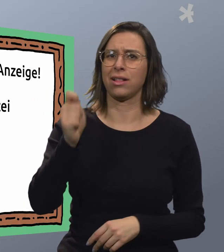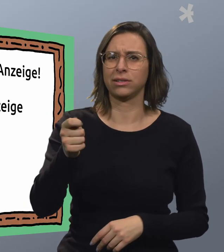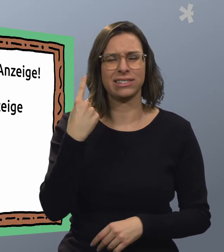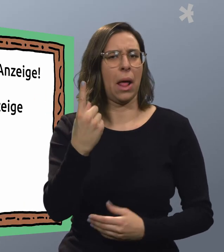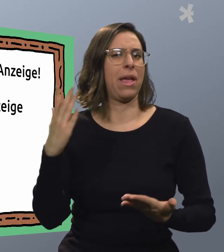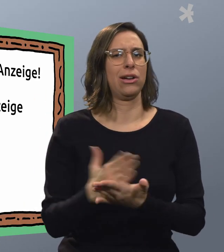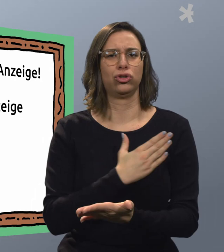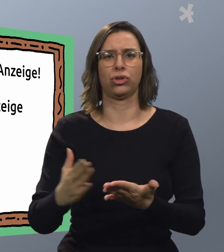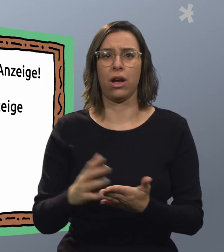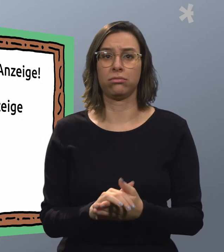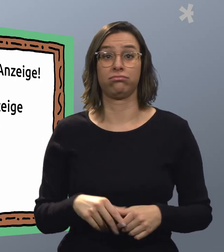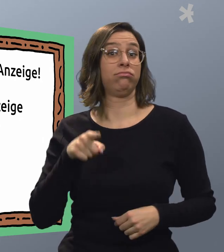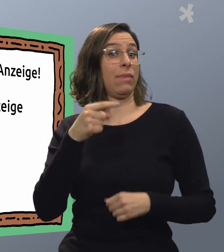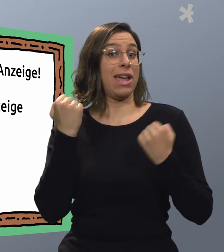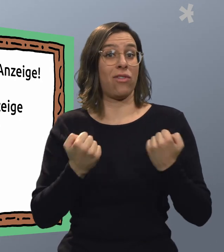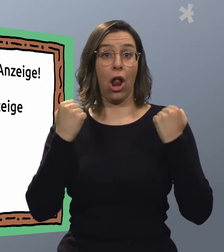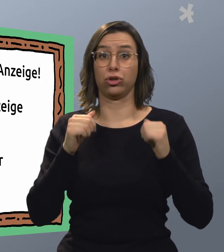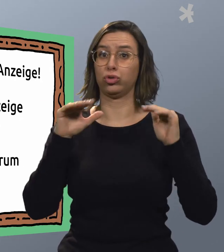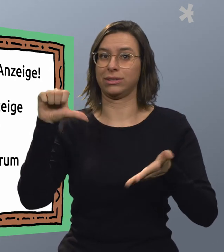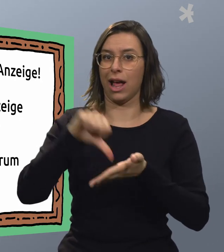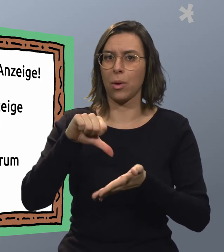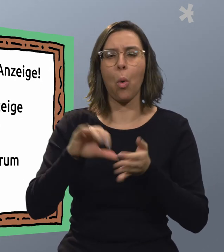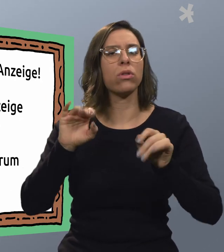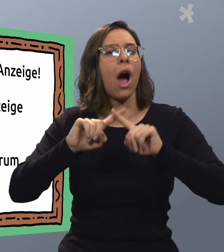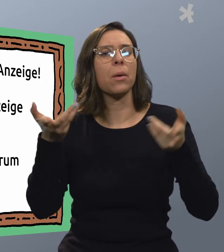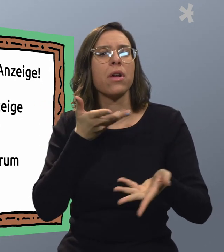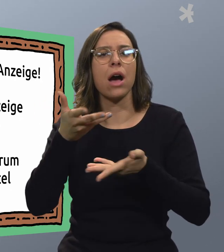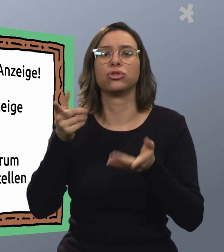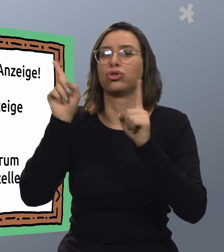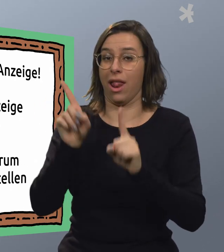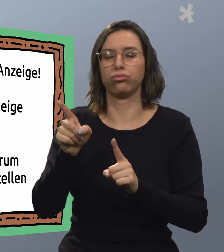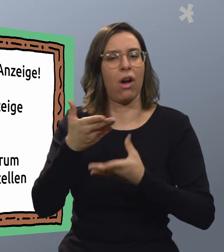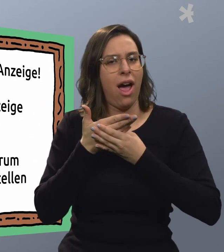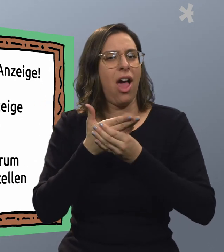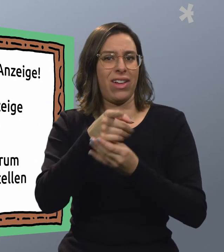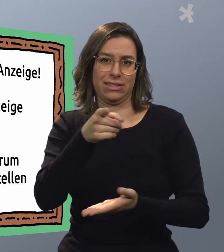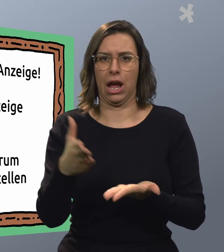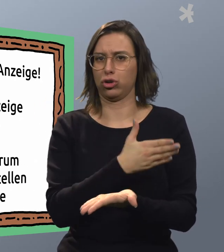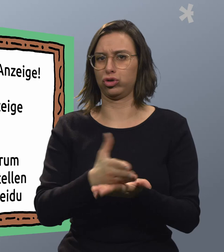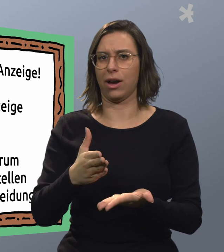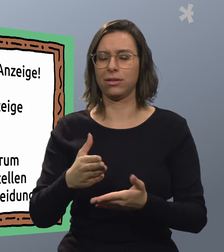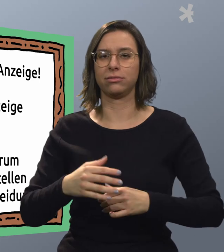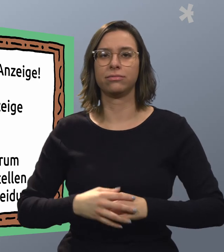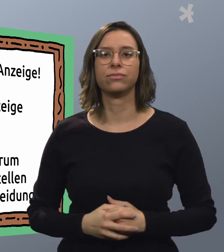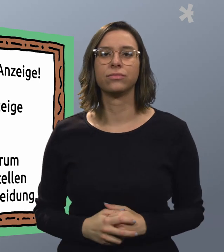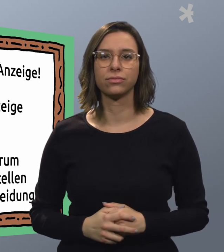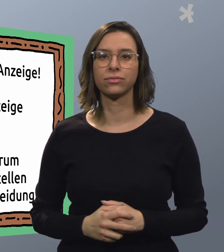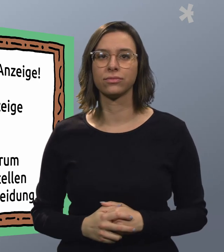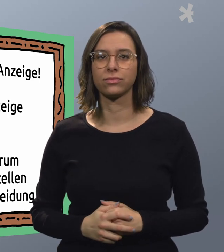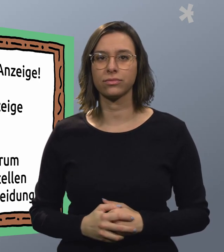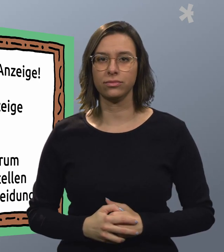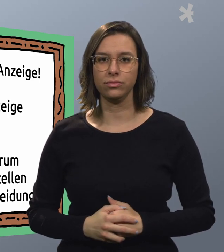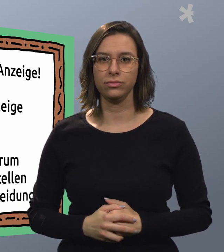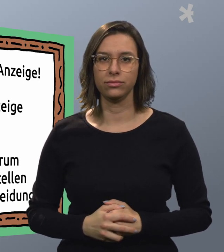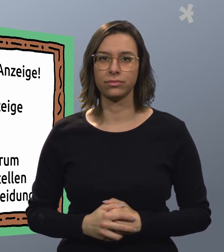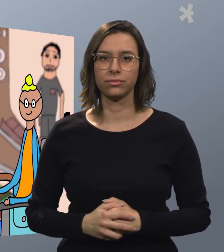Du kannst über eine Anzeige selbst entscheiden. Das Gewaltschutzzentrum oder andere Beratungsstellen helfen dir bei